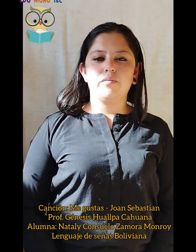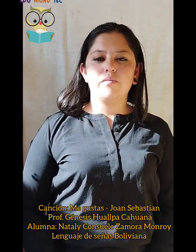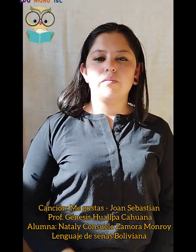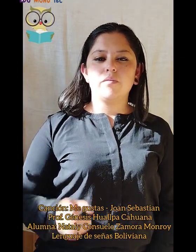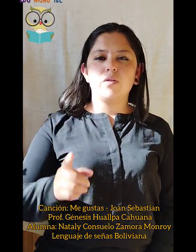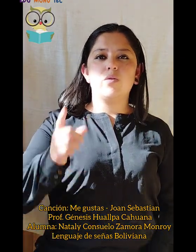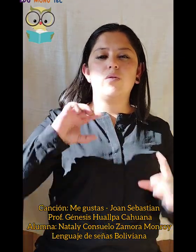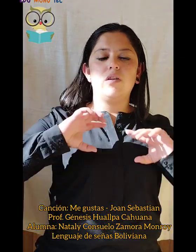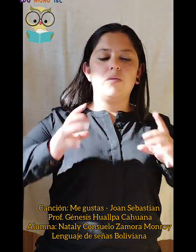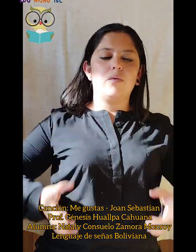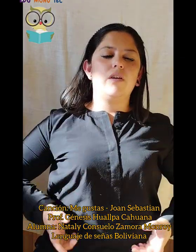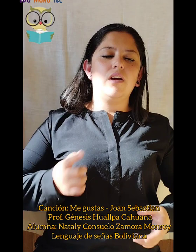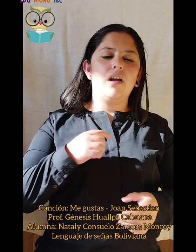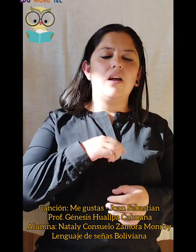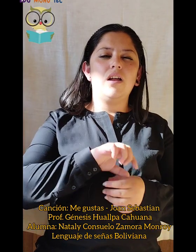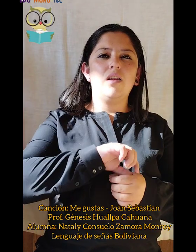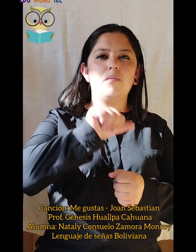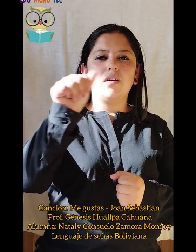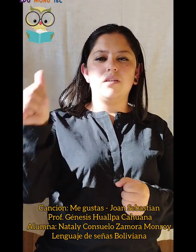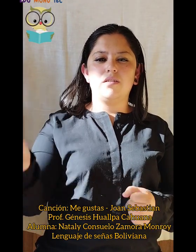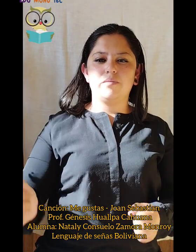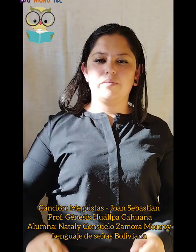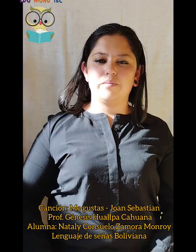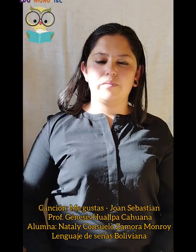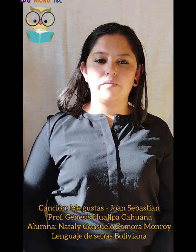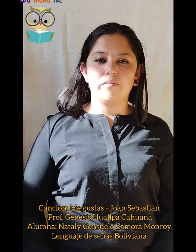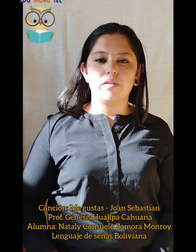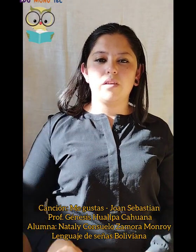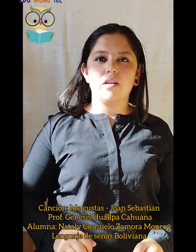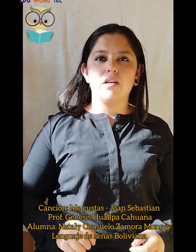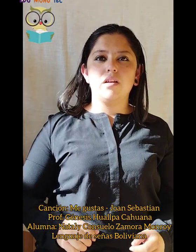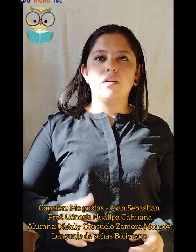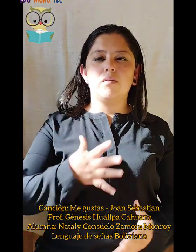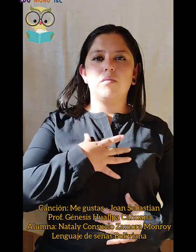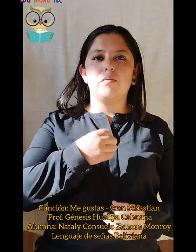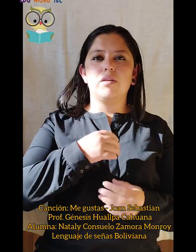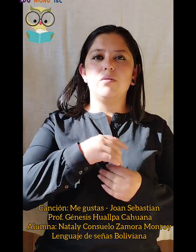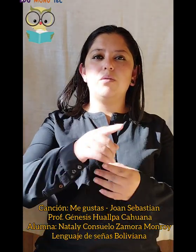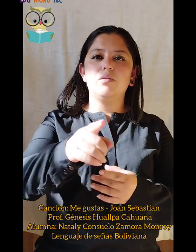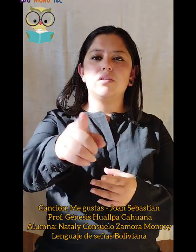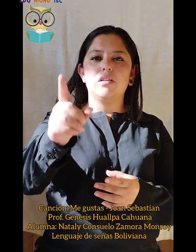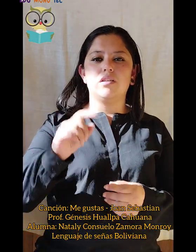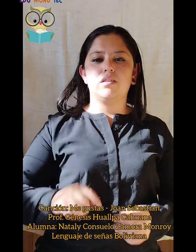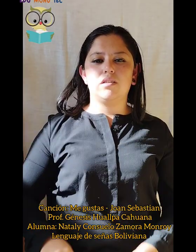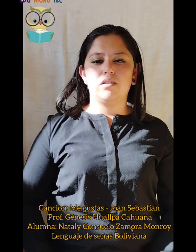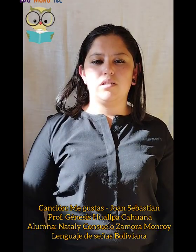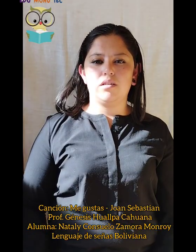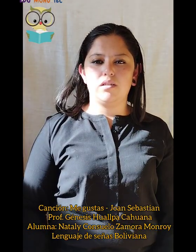de cuerpo y alma Como me gustas